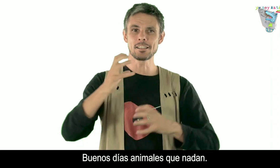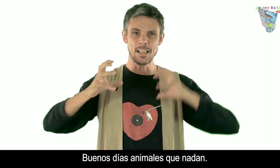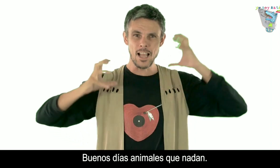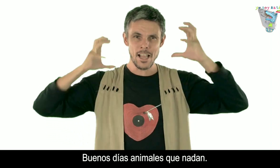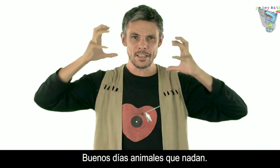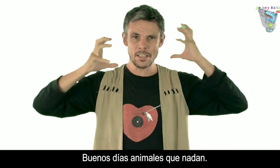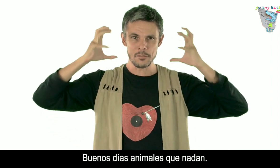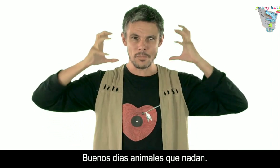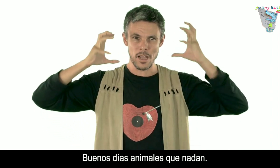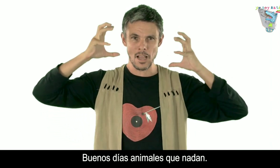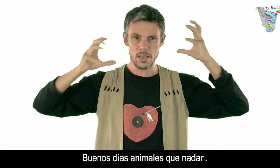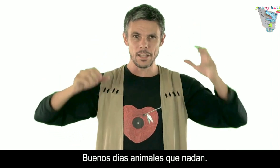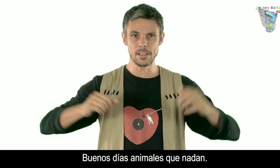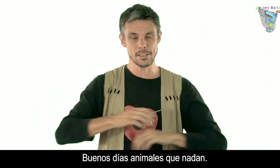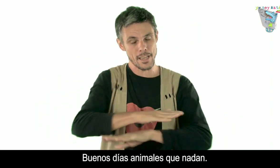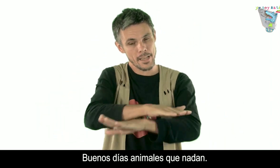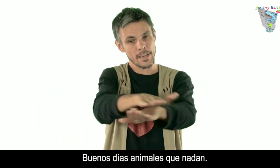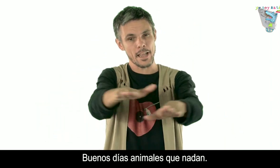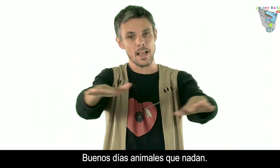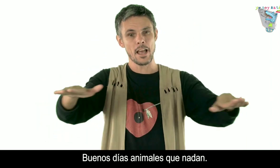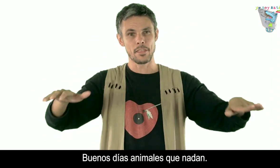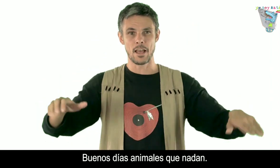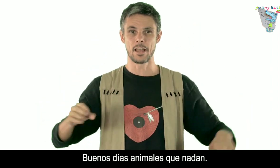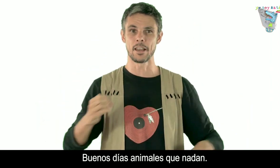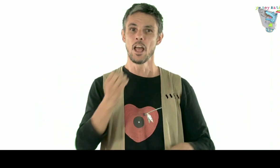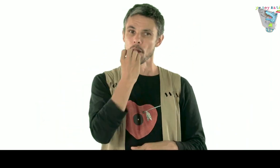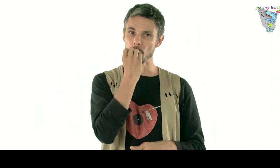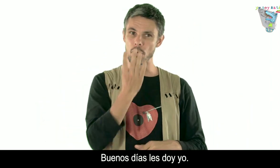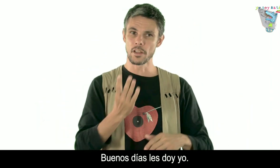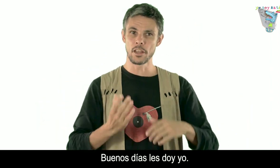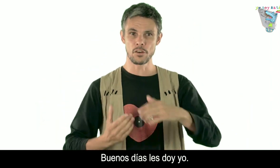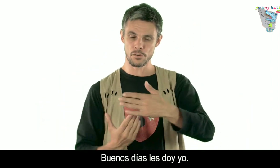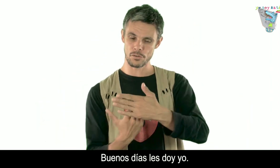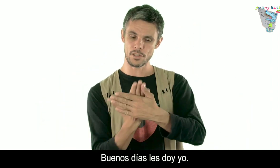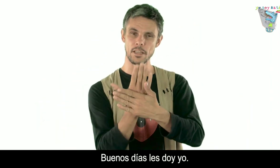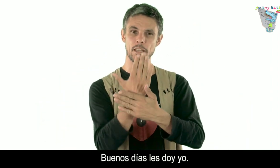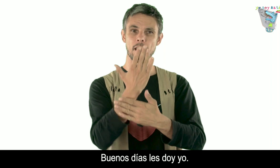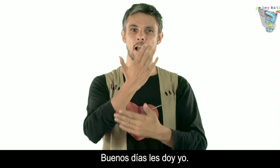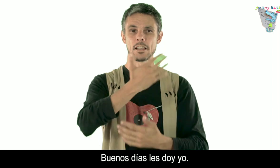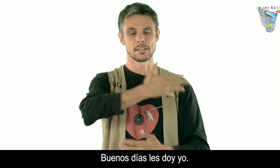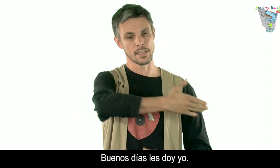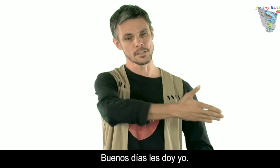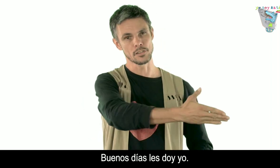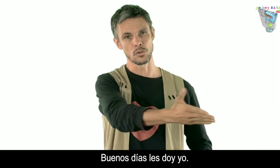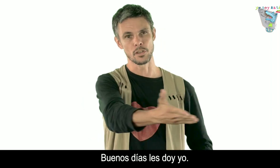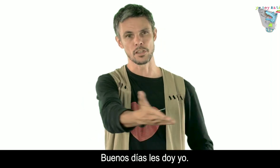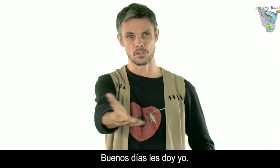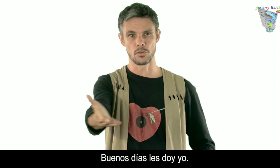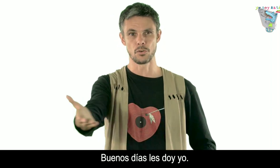animales que nadan, buenos días les doy yo